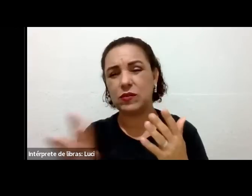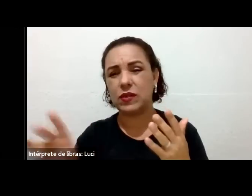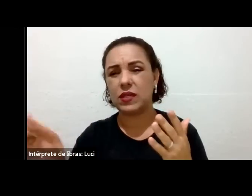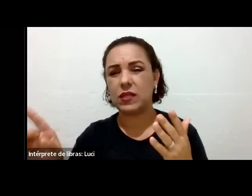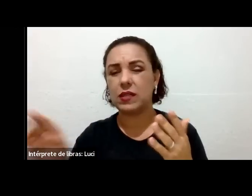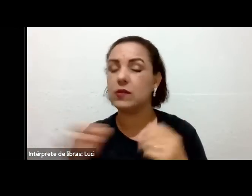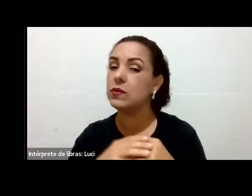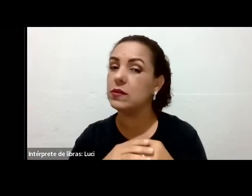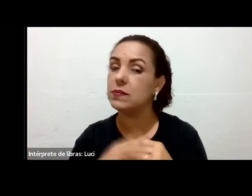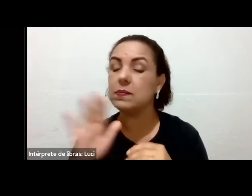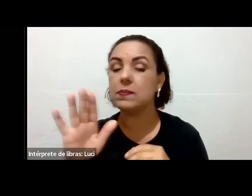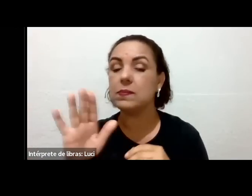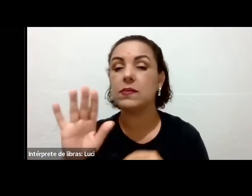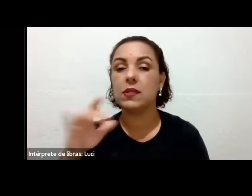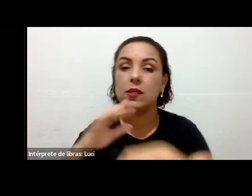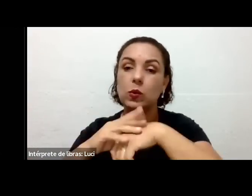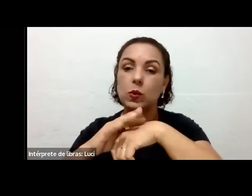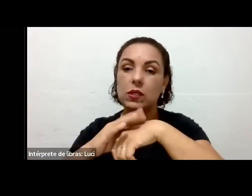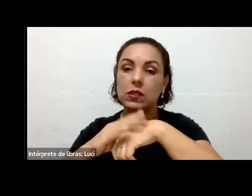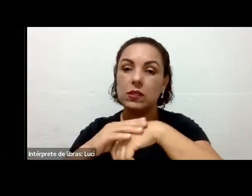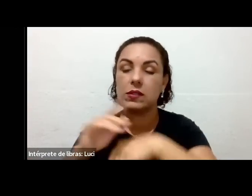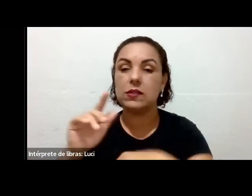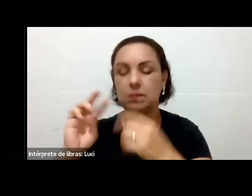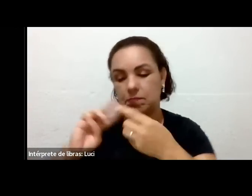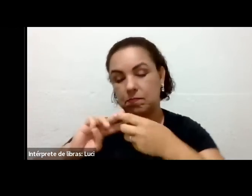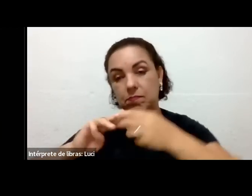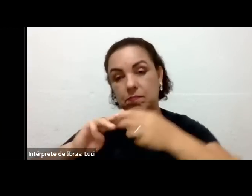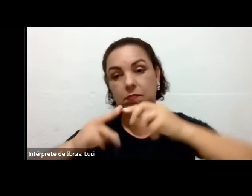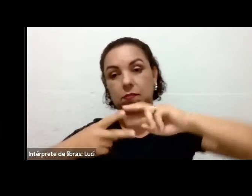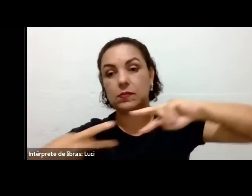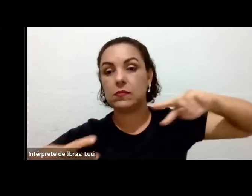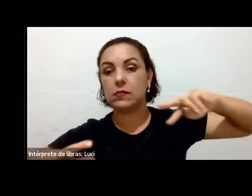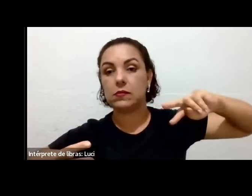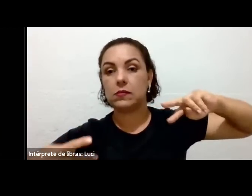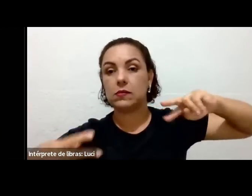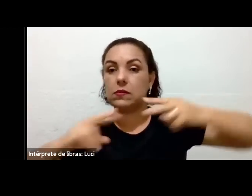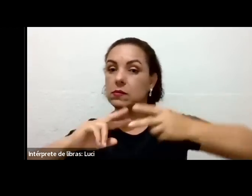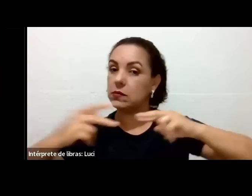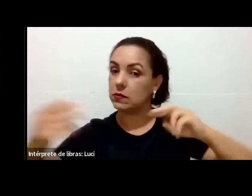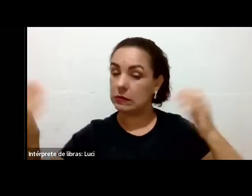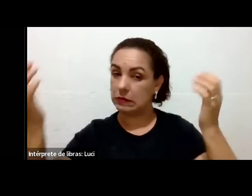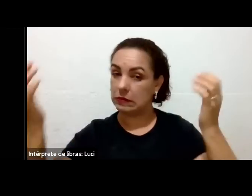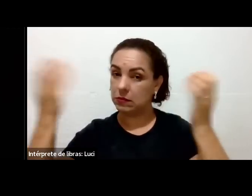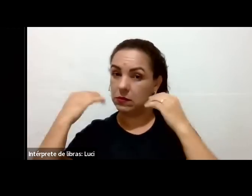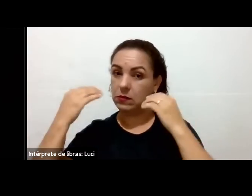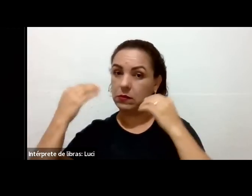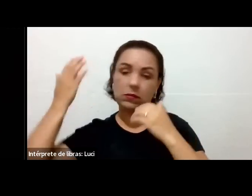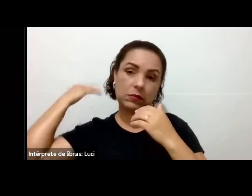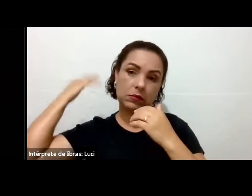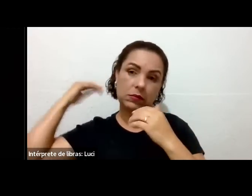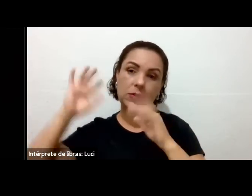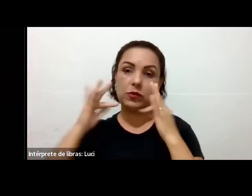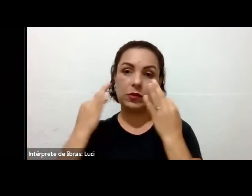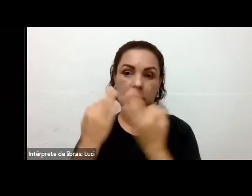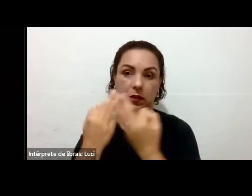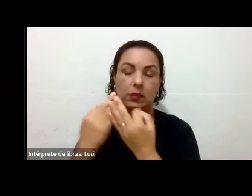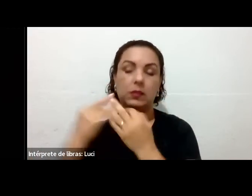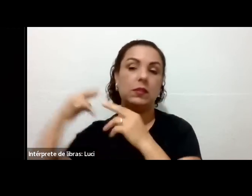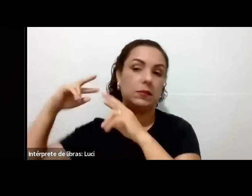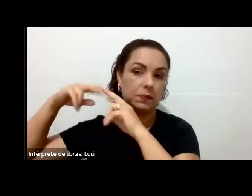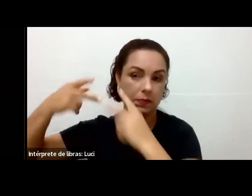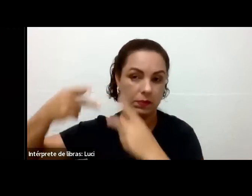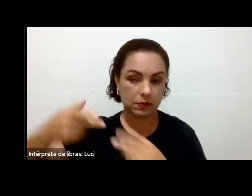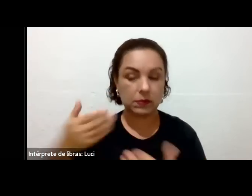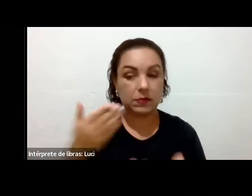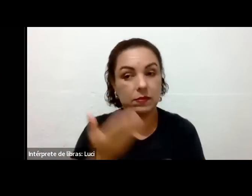genéticas. Que benefícios essa água pode trazer a doenças genéticas? Eu tenho anemia desde que me